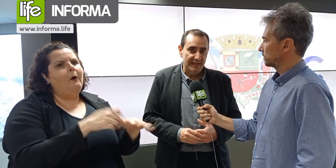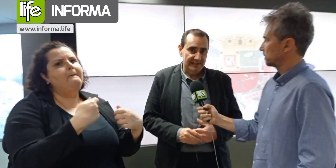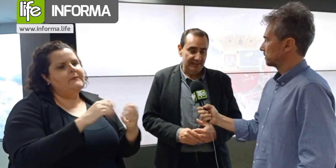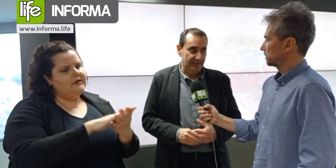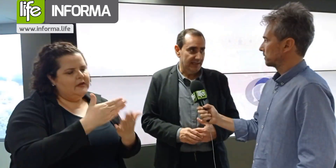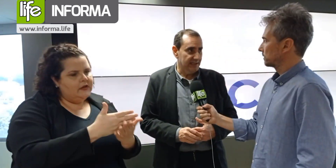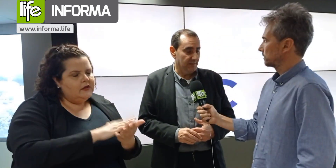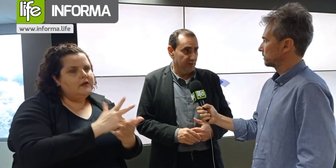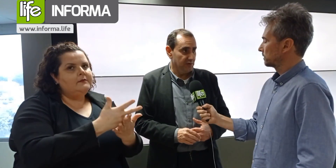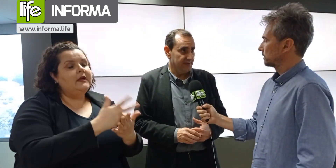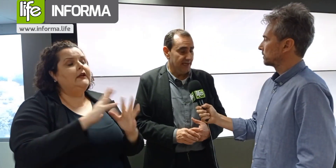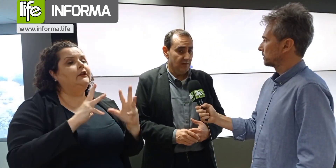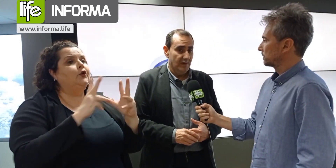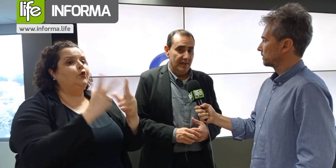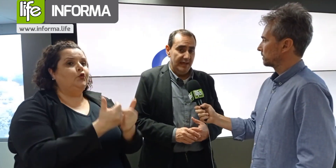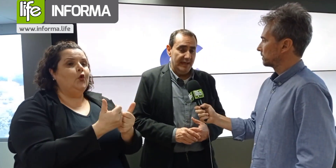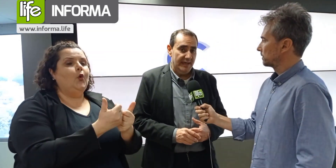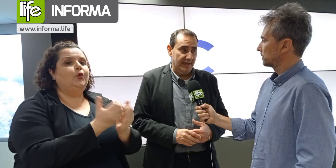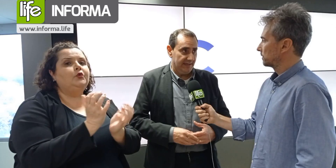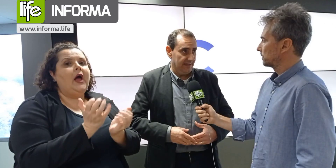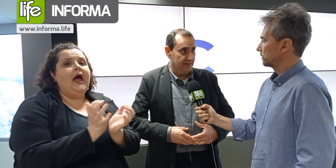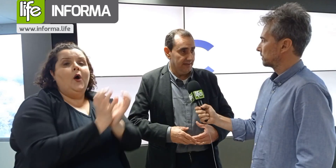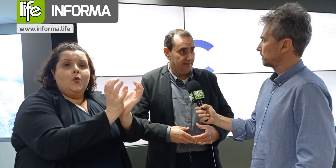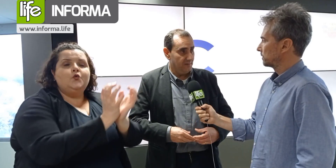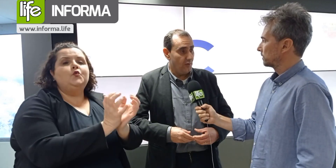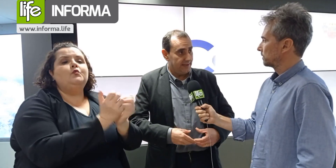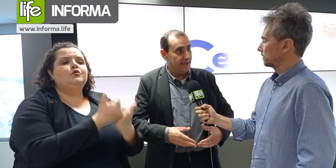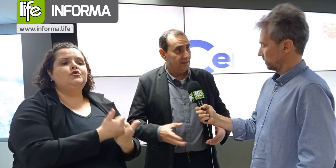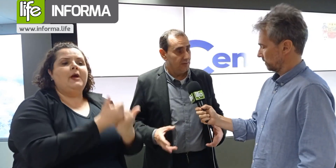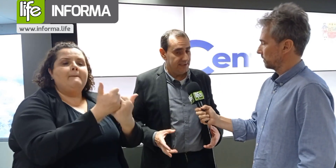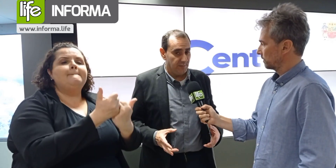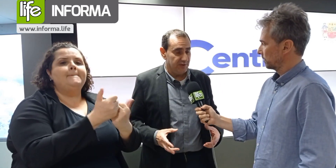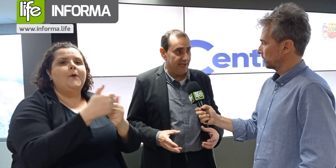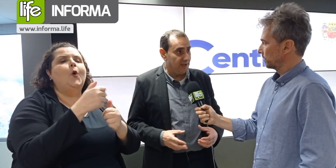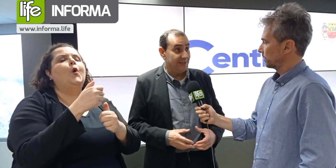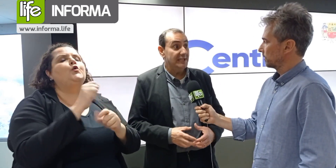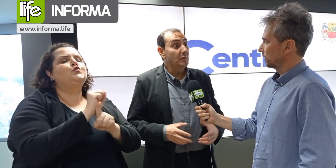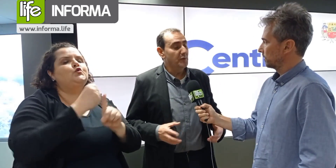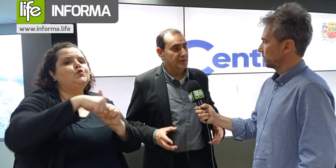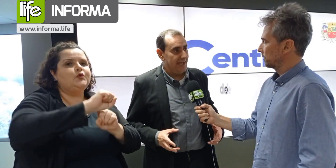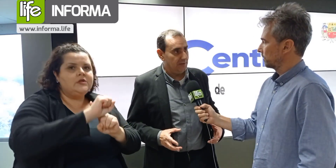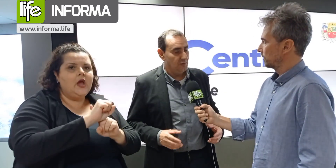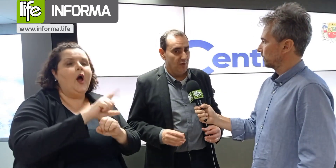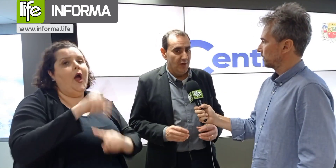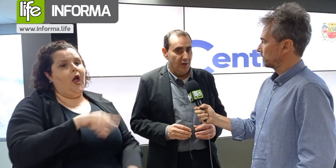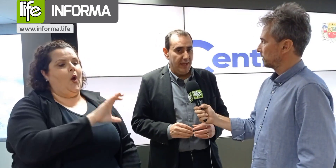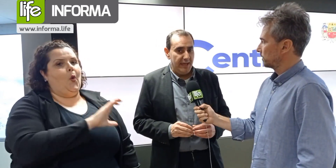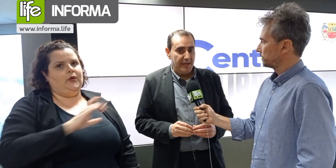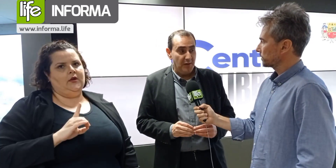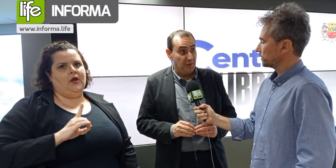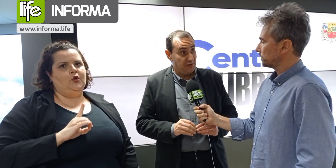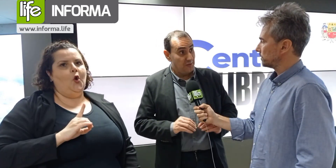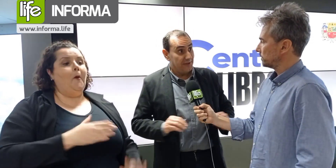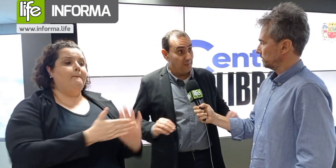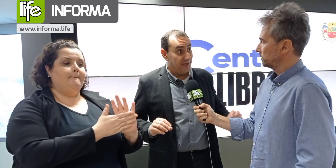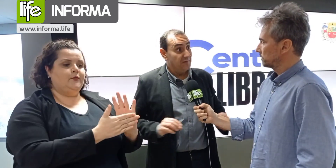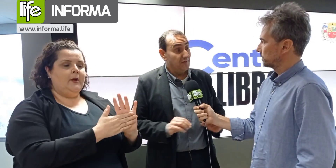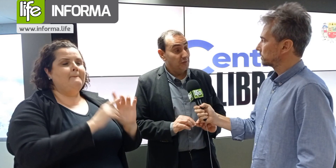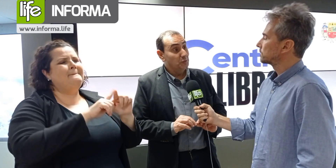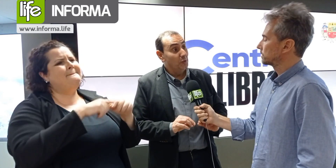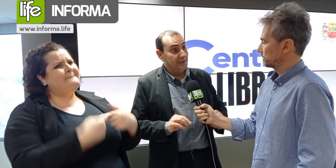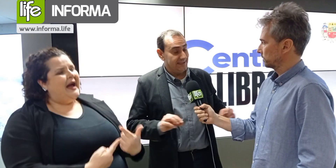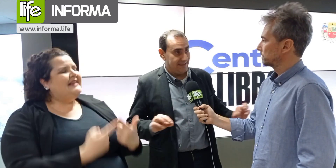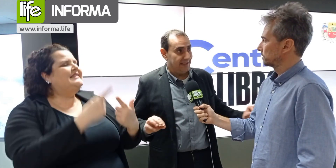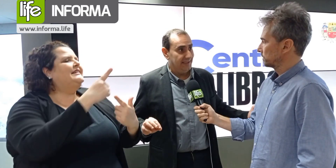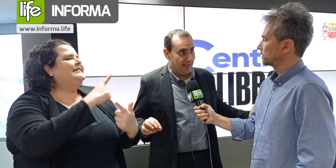nossa equipe da Secretaria de Apoio Social, que coordena todo esse projeto, mas ele é um projeto horizontal, porque